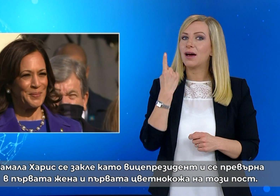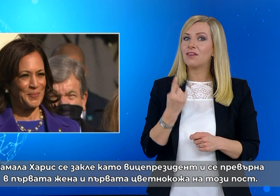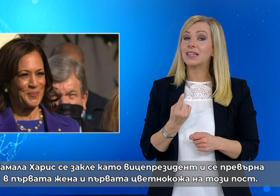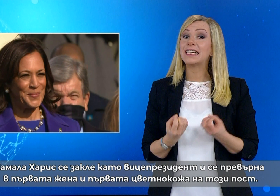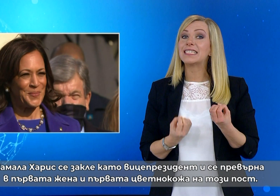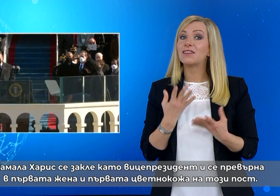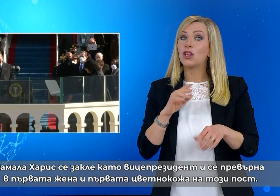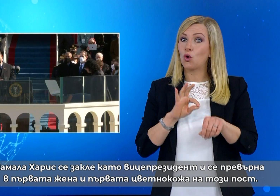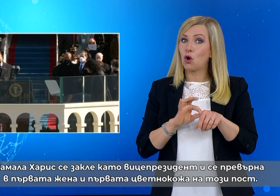пост.